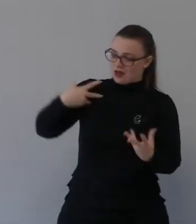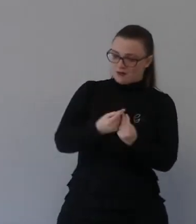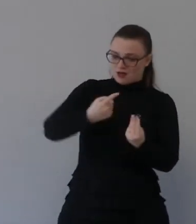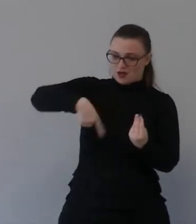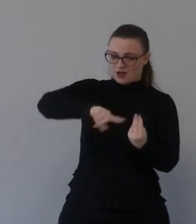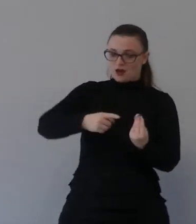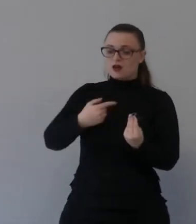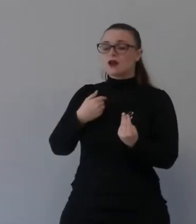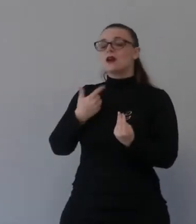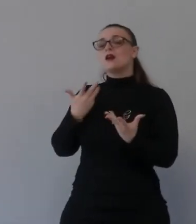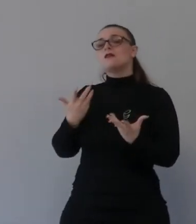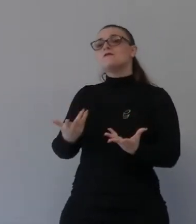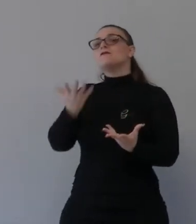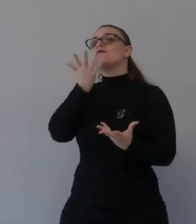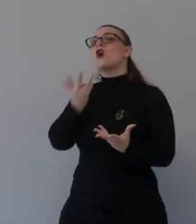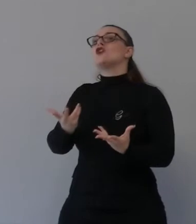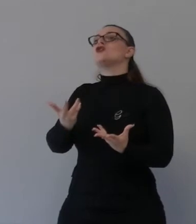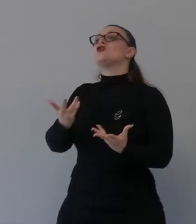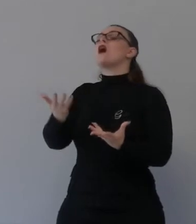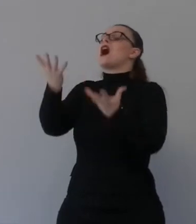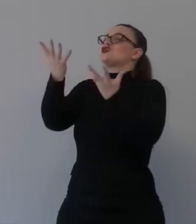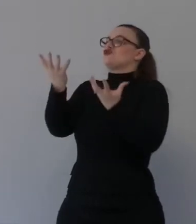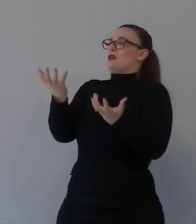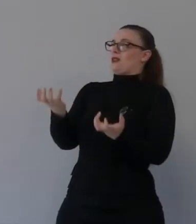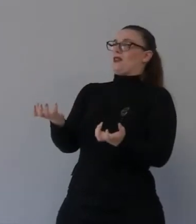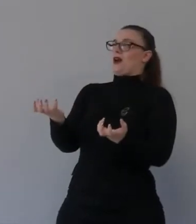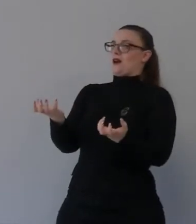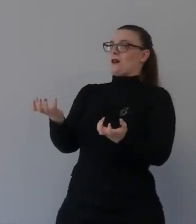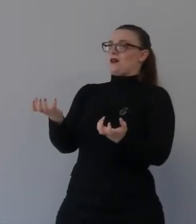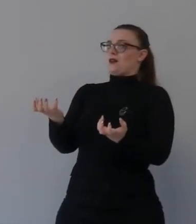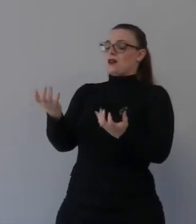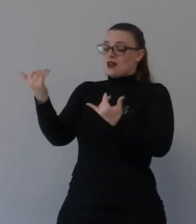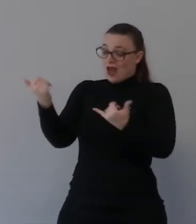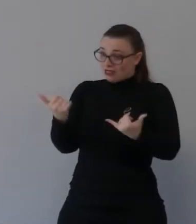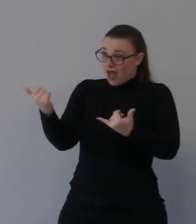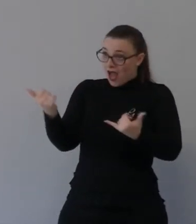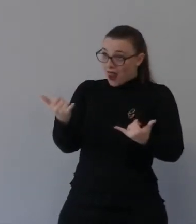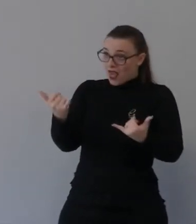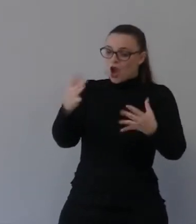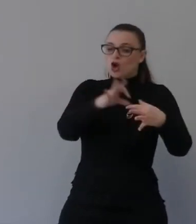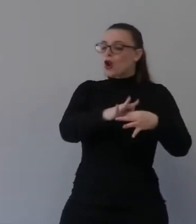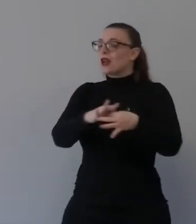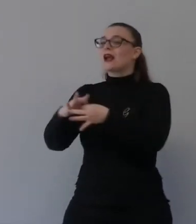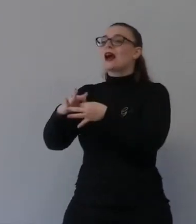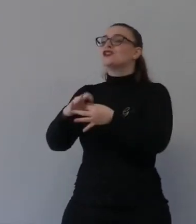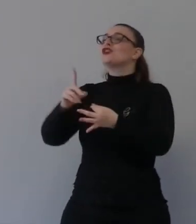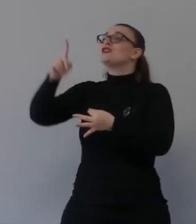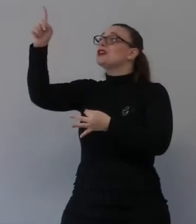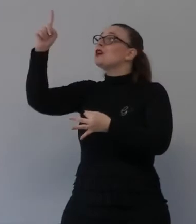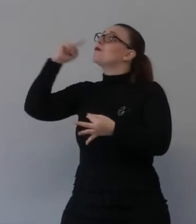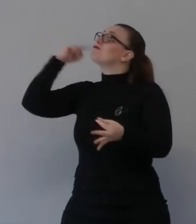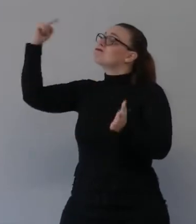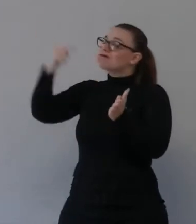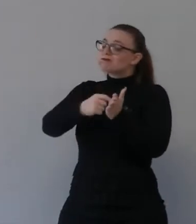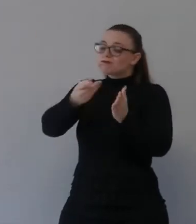io ti ringrazio e voglio accettare questo Natale come la venuta della gloria di Dio in terra e voglio